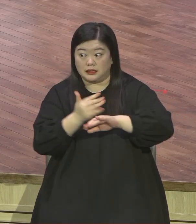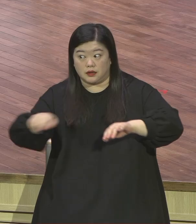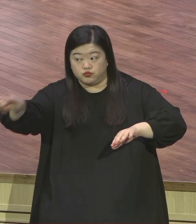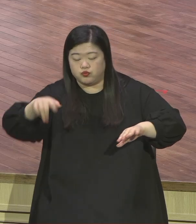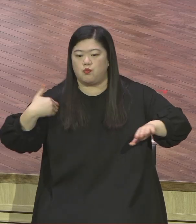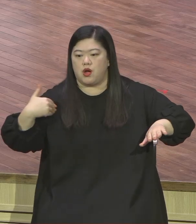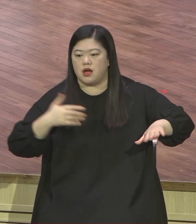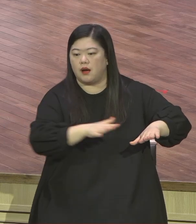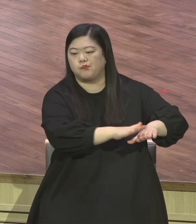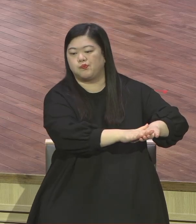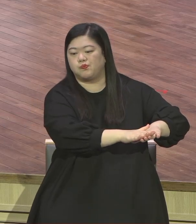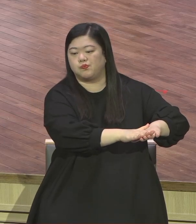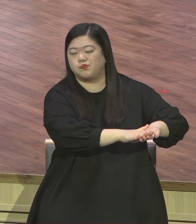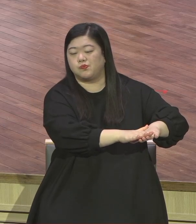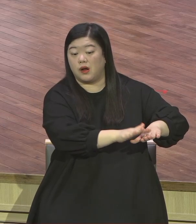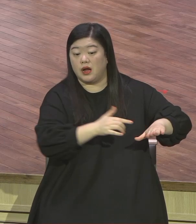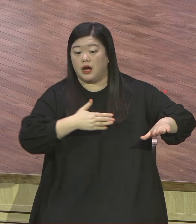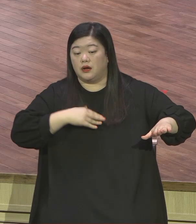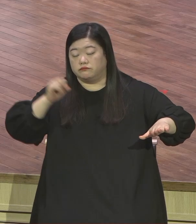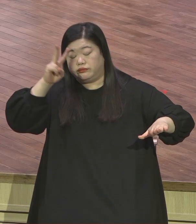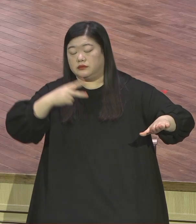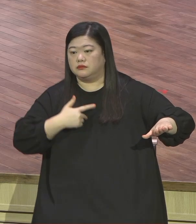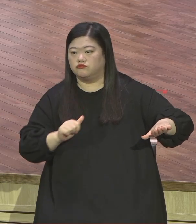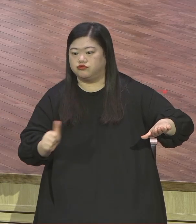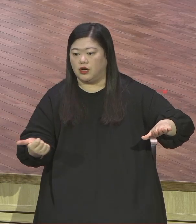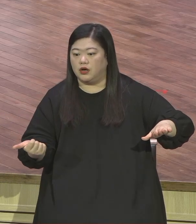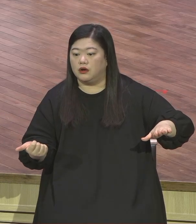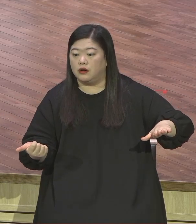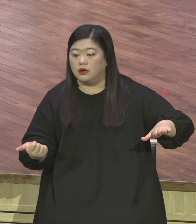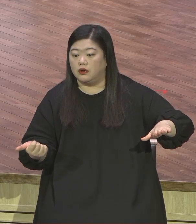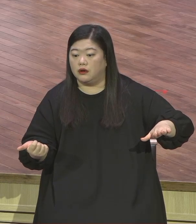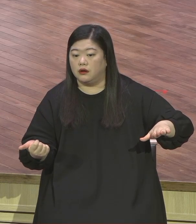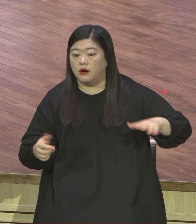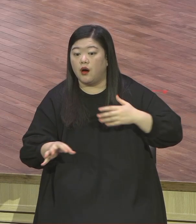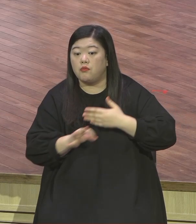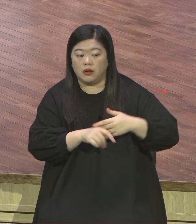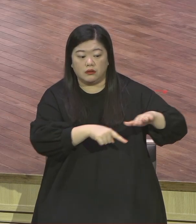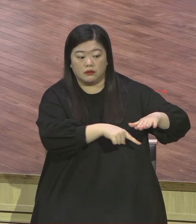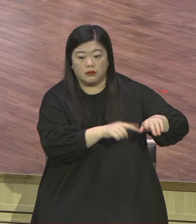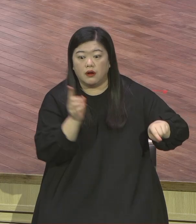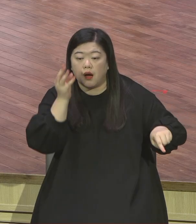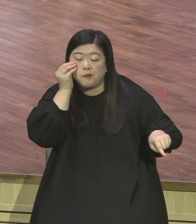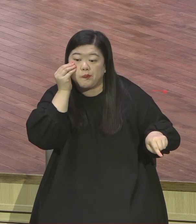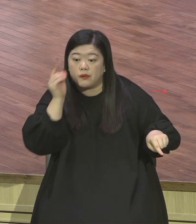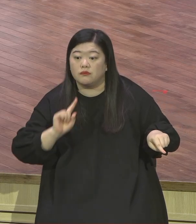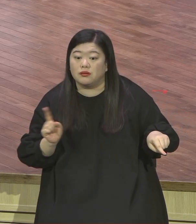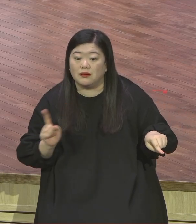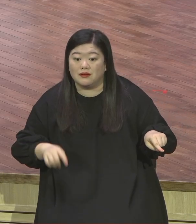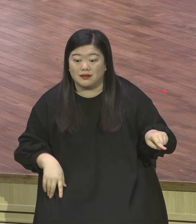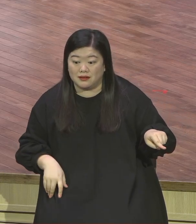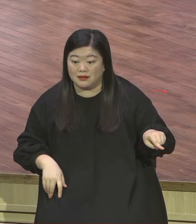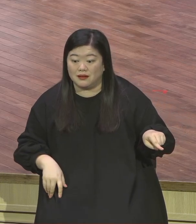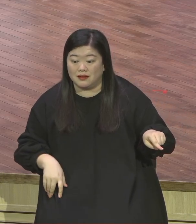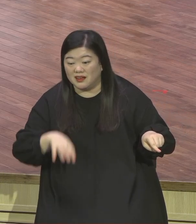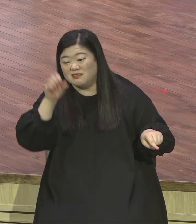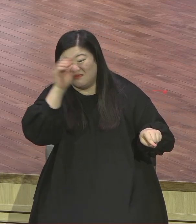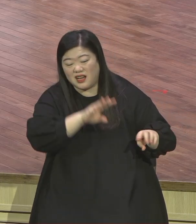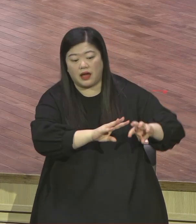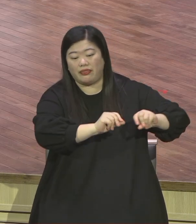아무도 그 보물이 어디 있는지 모른단 말이에요. 본인만 아니까 그냥 그대로 땅에 묻혀있는 겁니다.